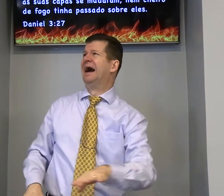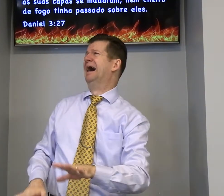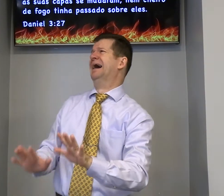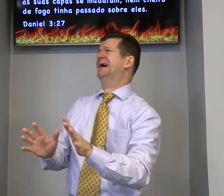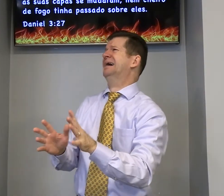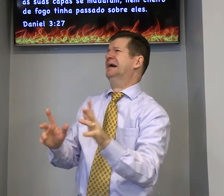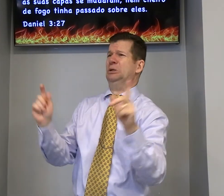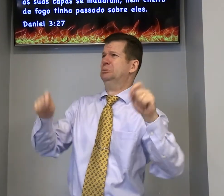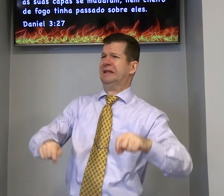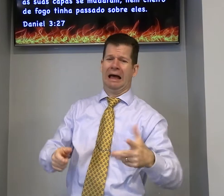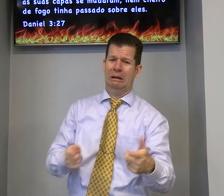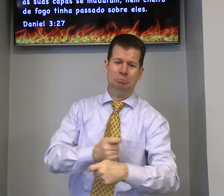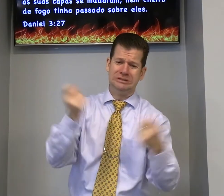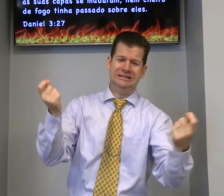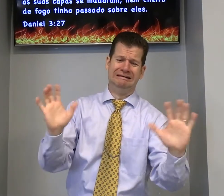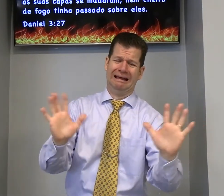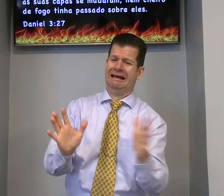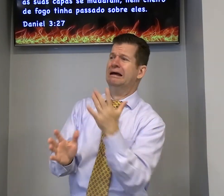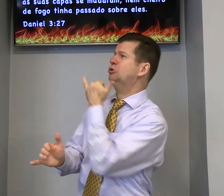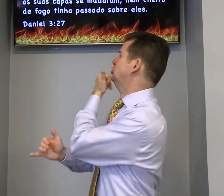pegou a bala tocou no mar vermelho